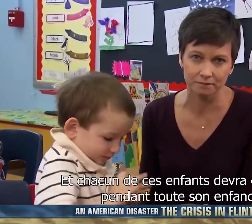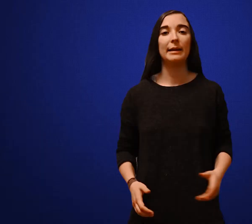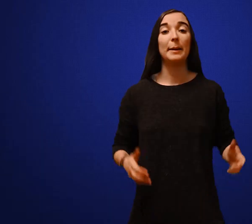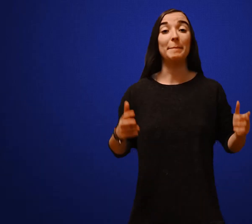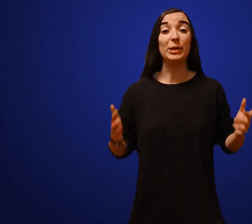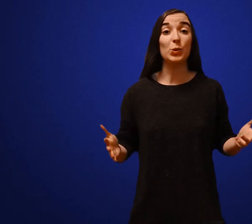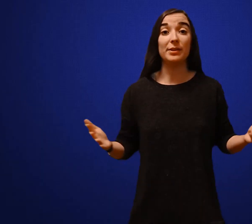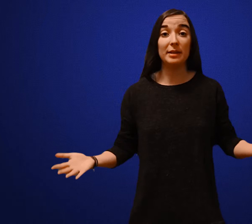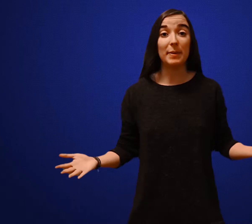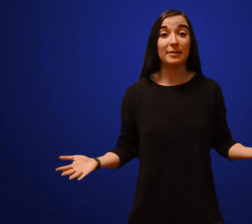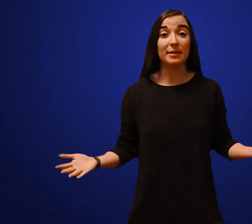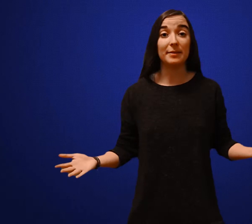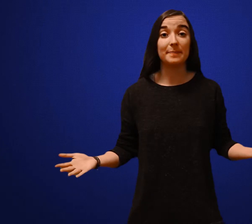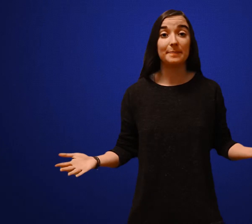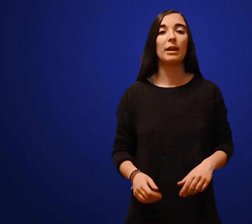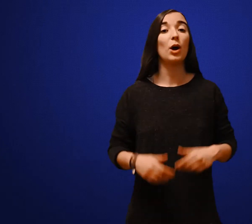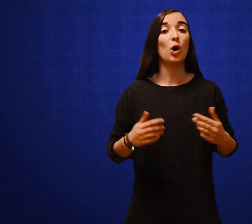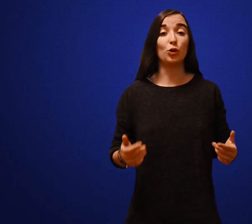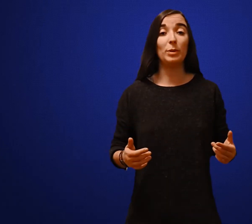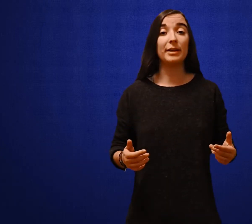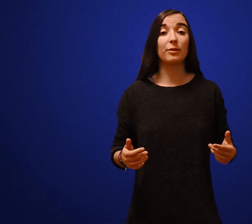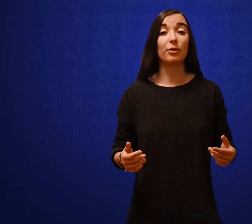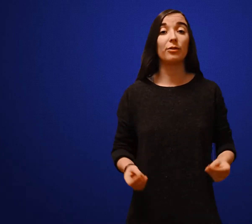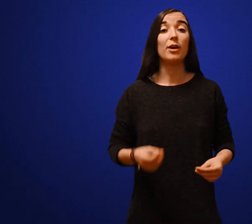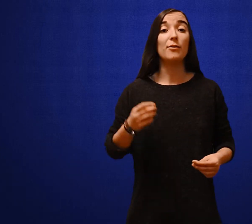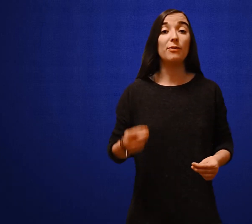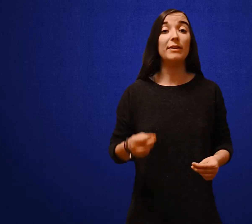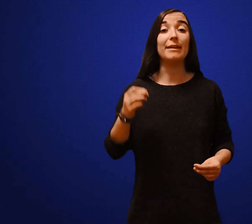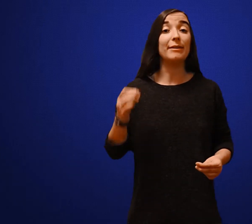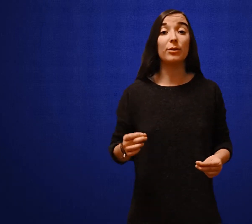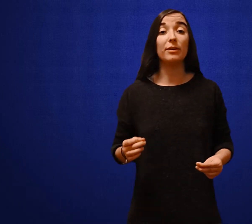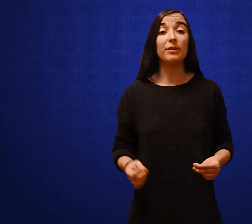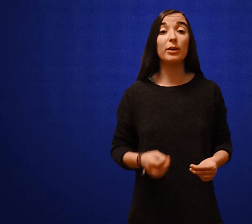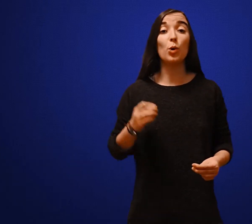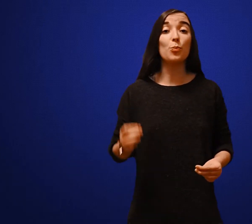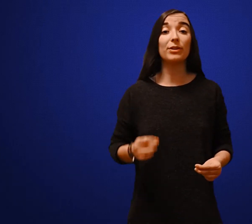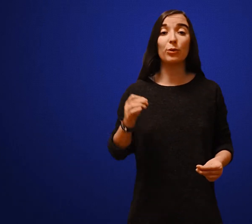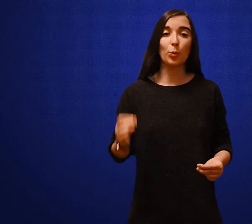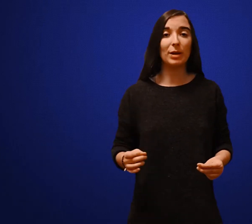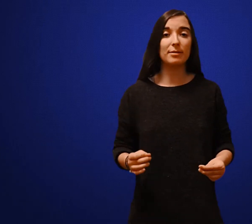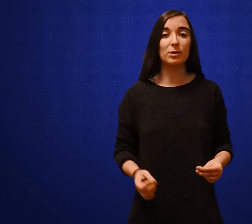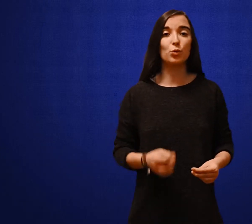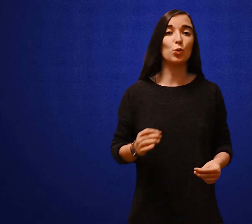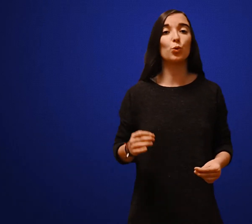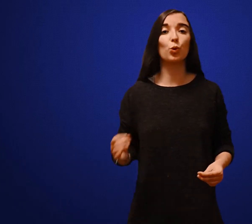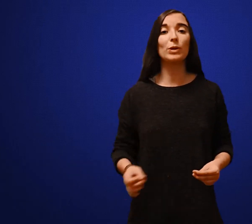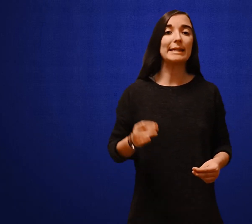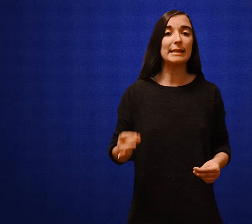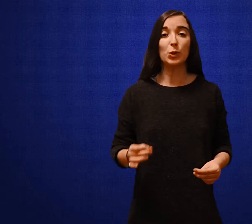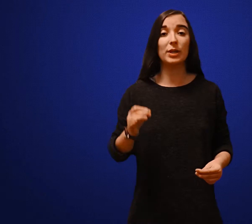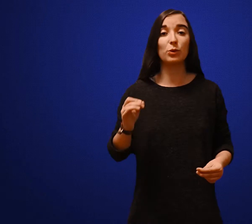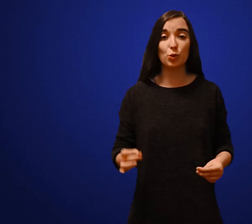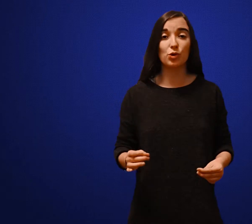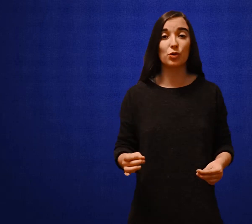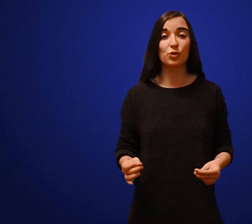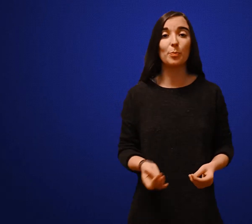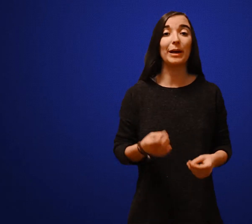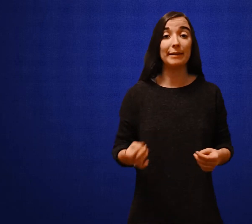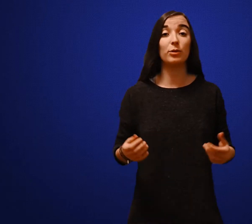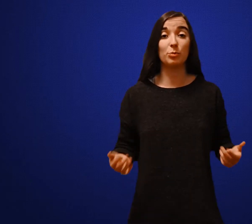Mais que s'est-il passé ? En 2014, Flint est endettée au point d'être placée sous le contrôle d'un gestionnaire d'urgence par l'état du